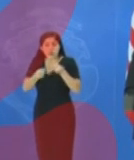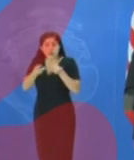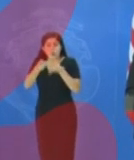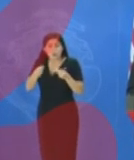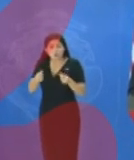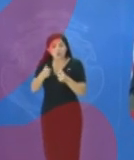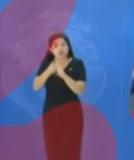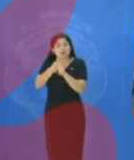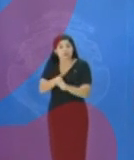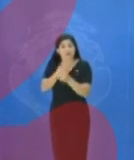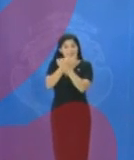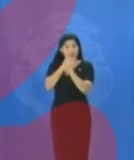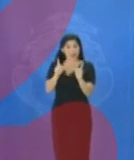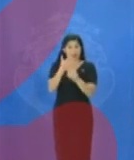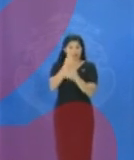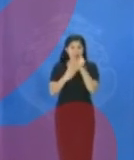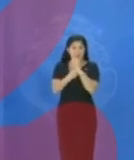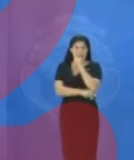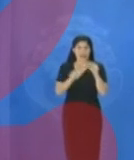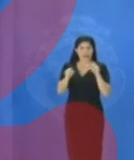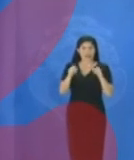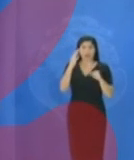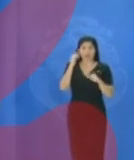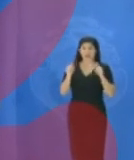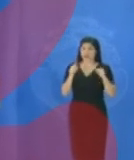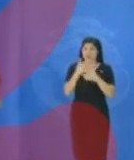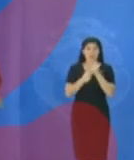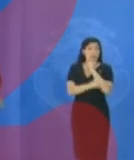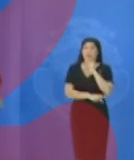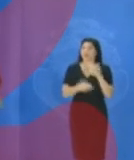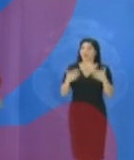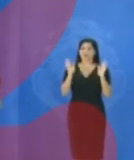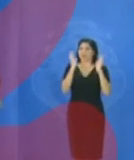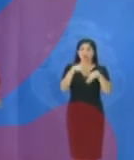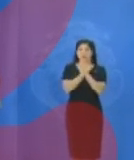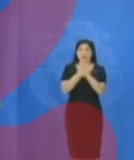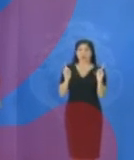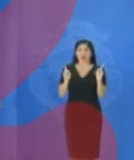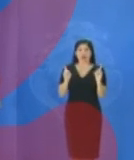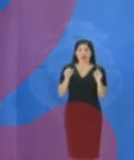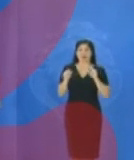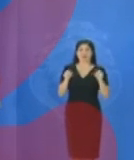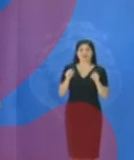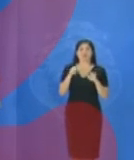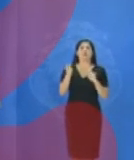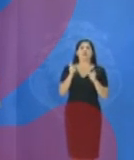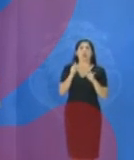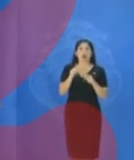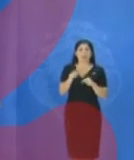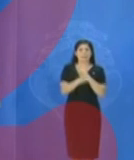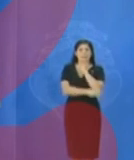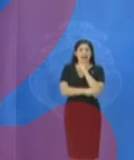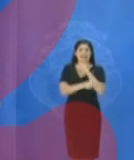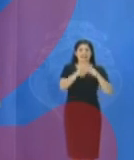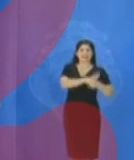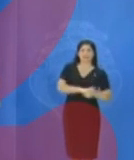necesitamos en todo momento nosotros enfatizamos la necesidad también que hay de los exiliados en Estados Unidos para que